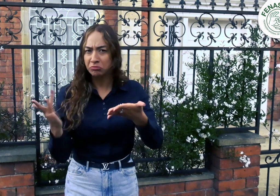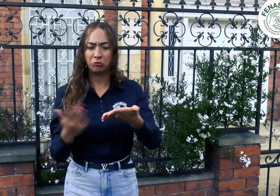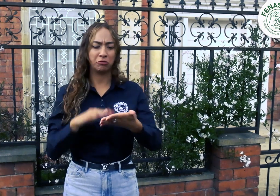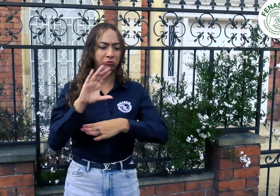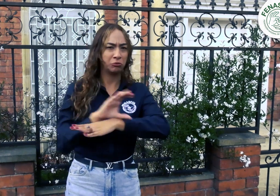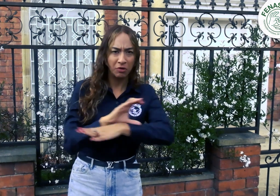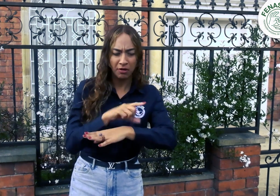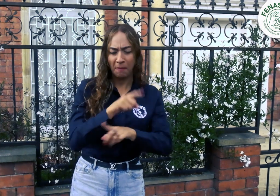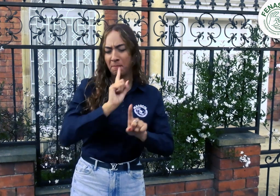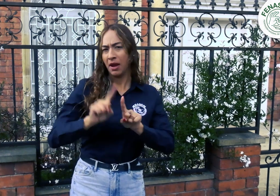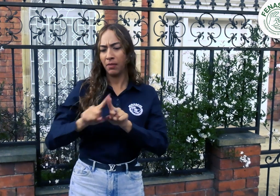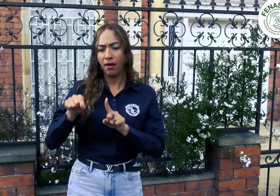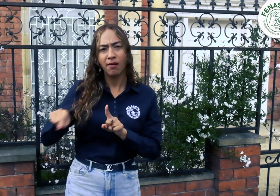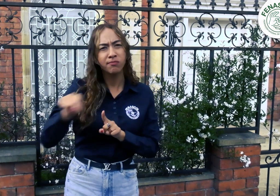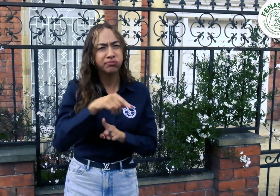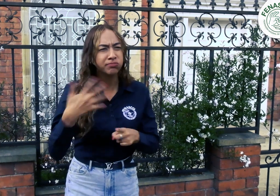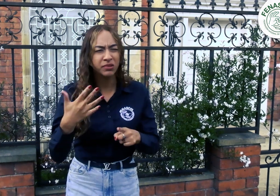La violencia digital de género.